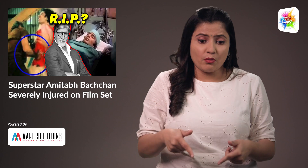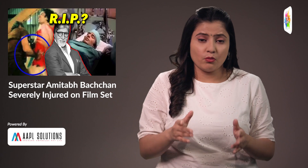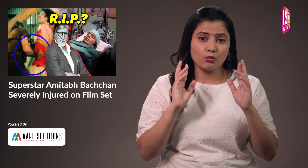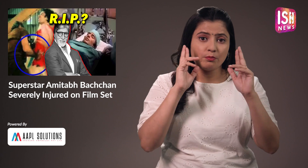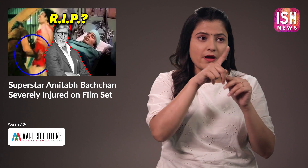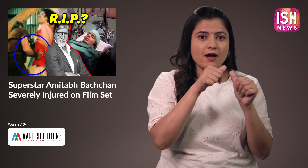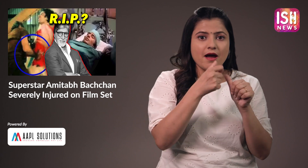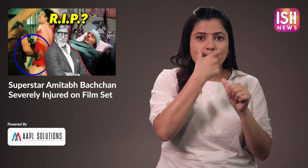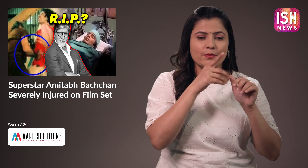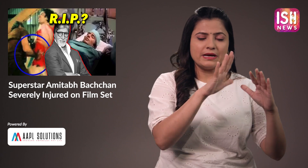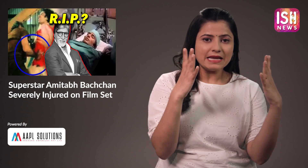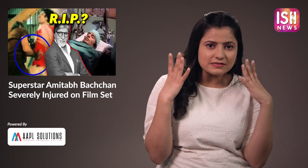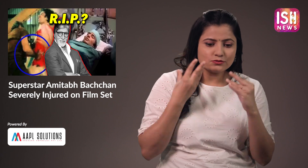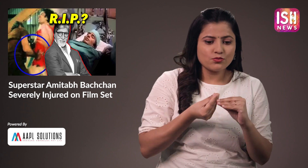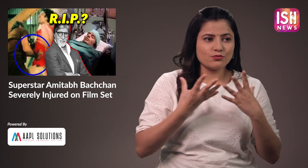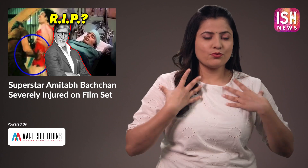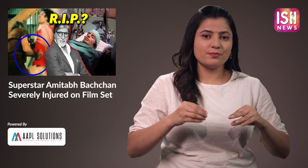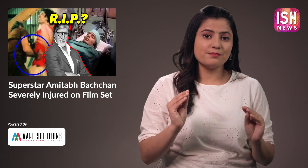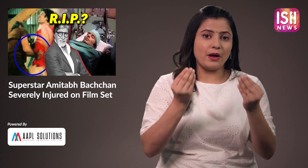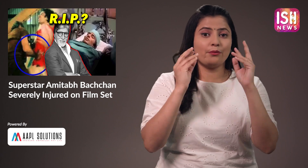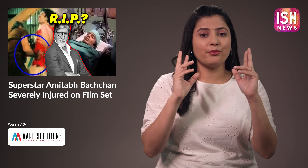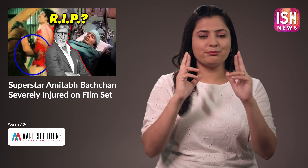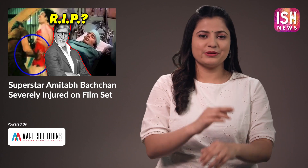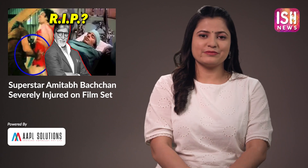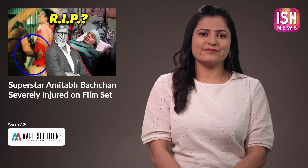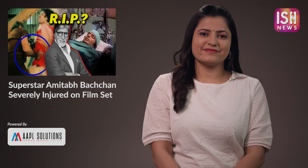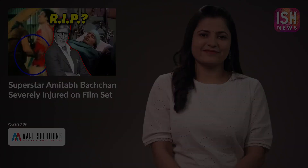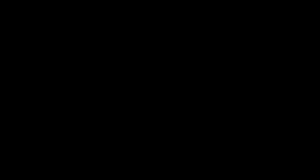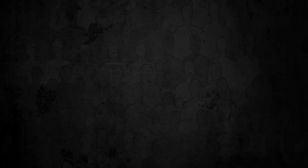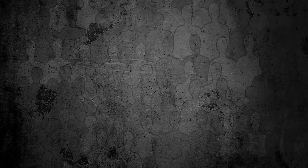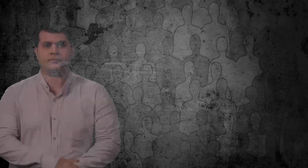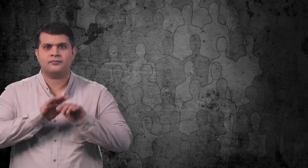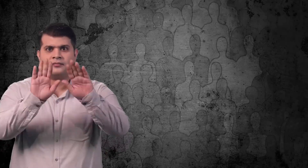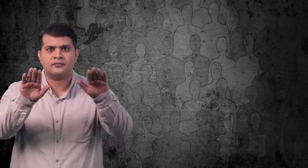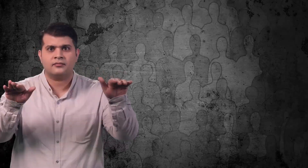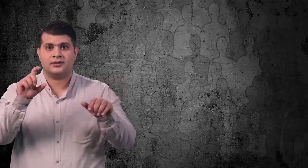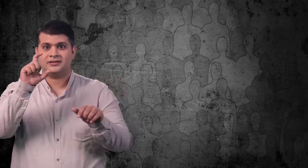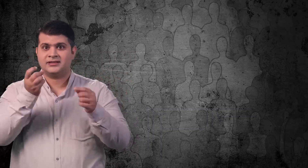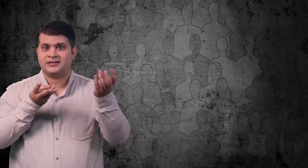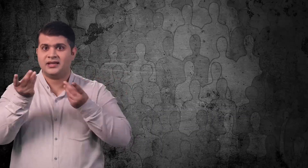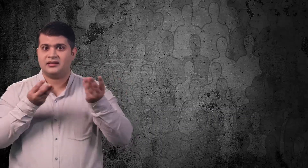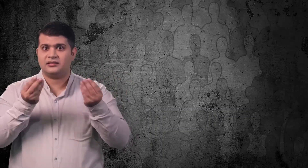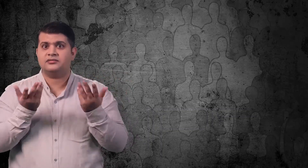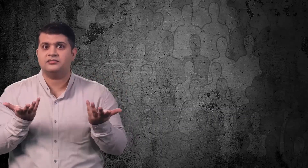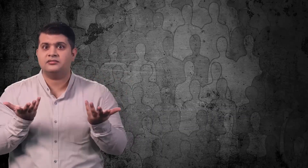हम बिग बी के शीगर स्वस्थ होने की कामना करते हैं हे हे हे सुनिए सेंसर्स का